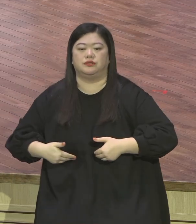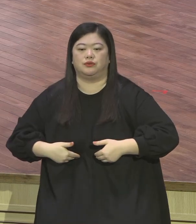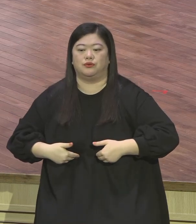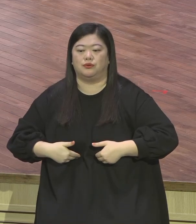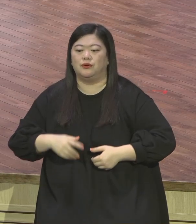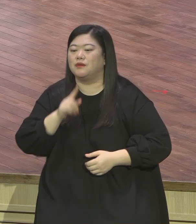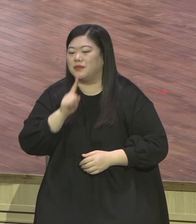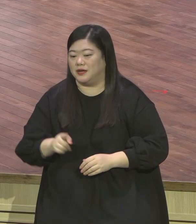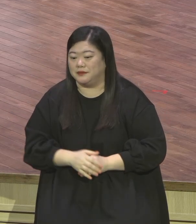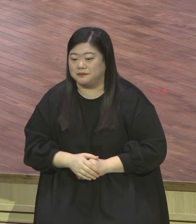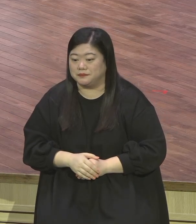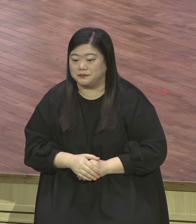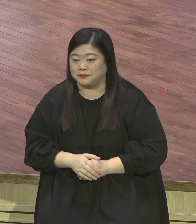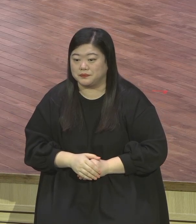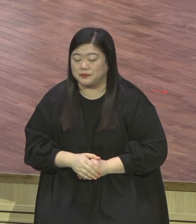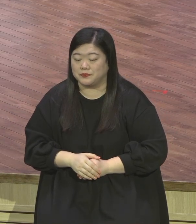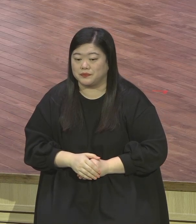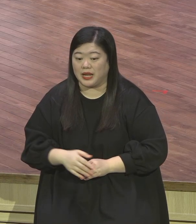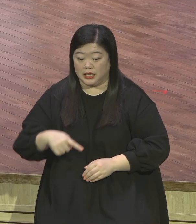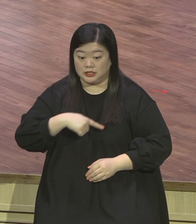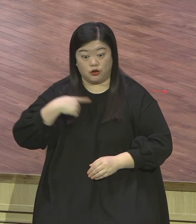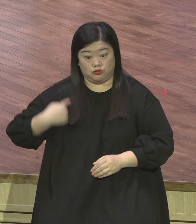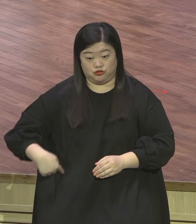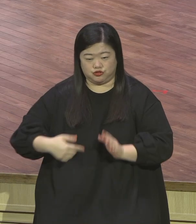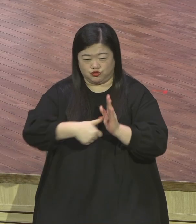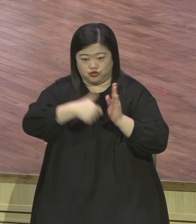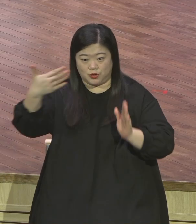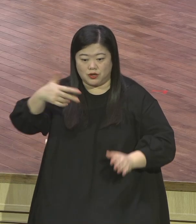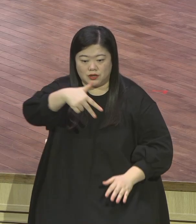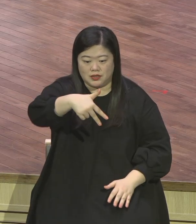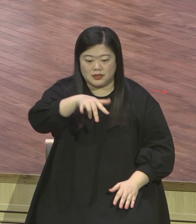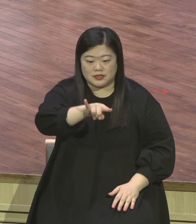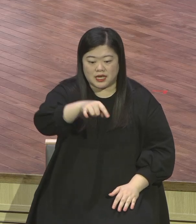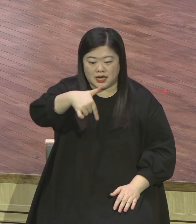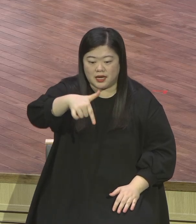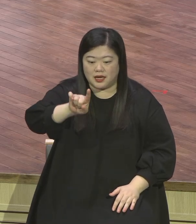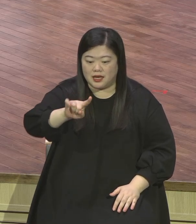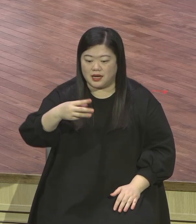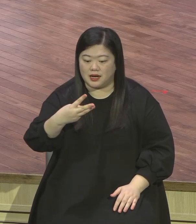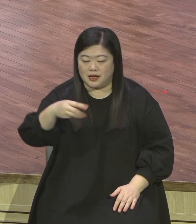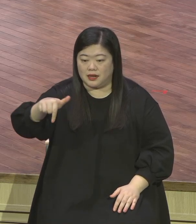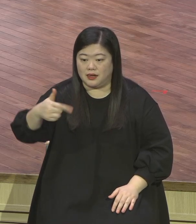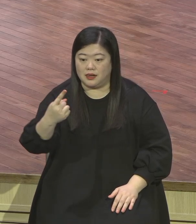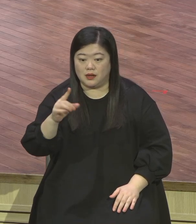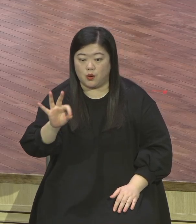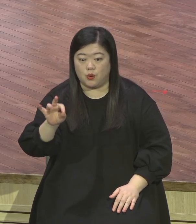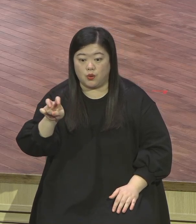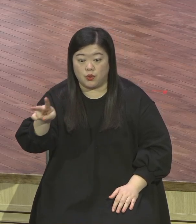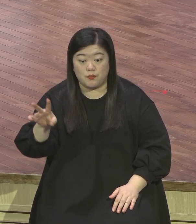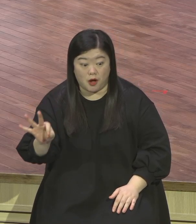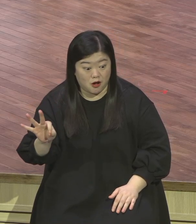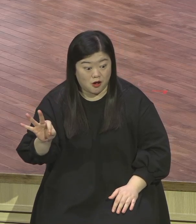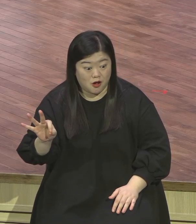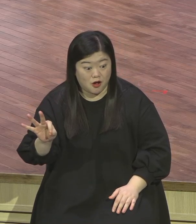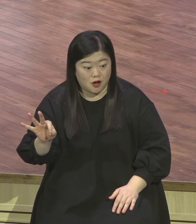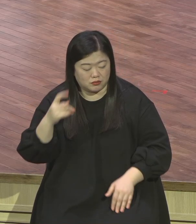불렸던 유명한 제갈공명 제갈공명이 적을 계곡으로 유인해가지고 화공으로 그렇게